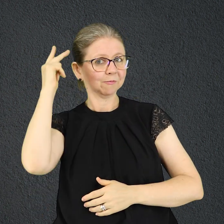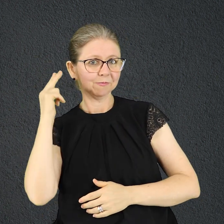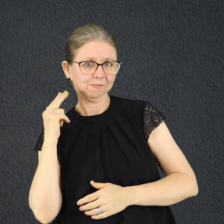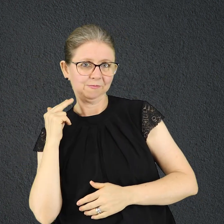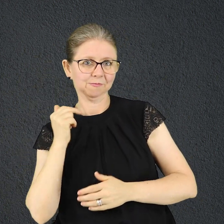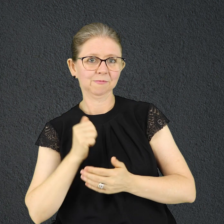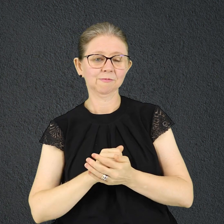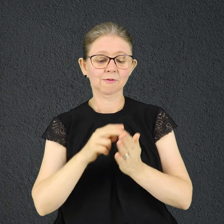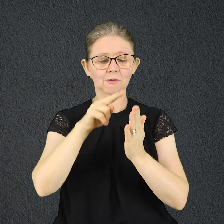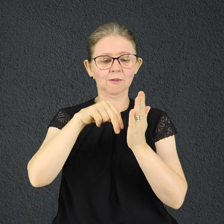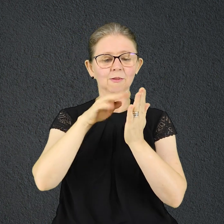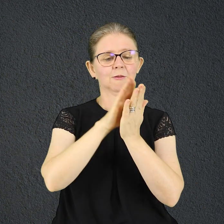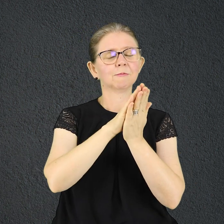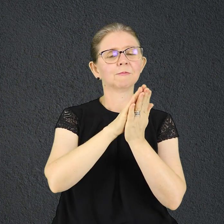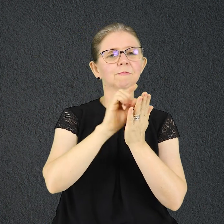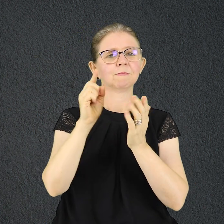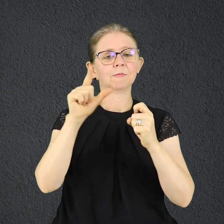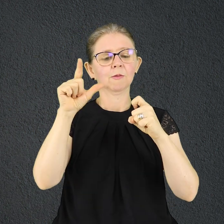Lucas capítulo 2, versículos de 1 a 7.